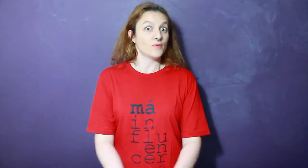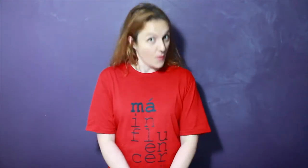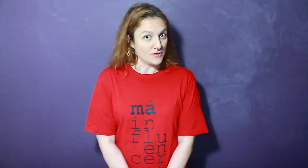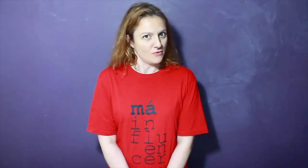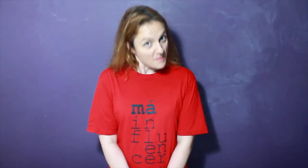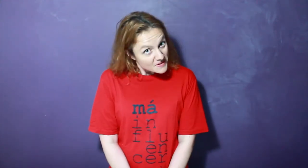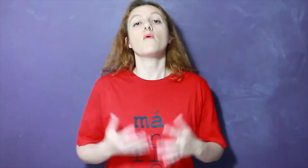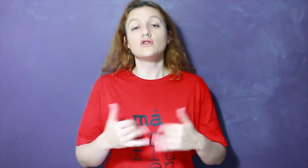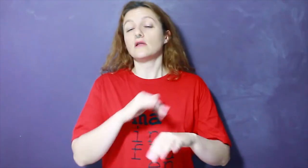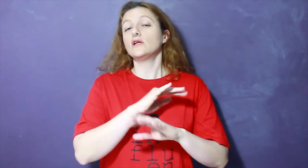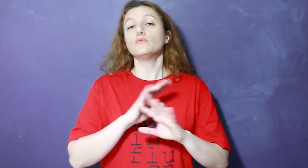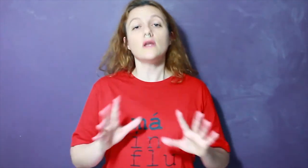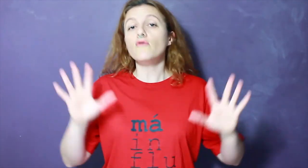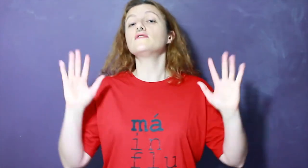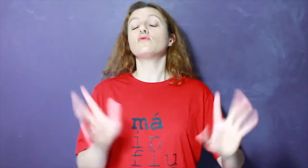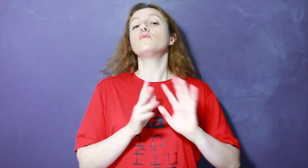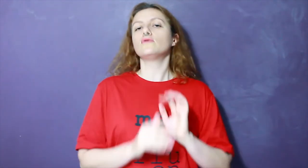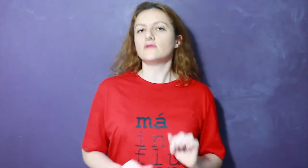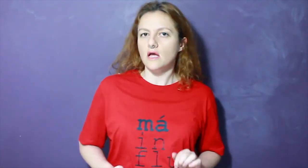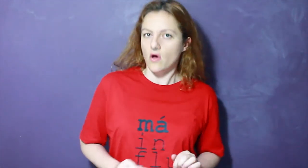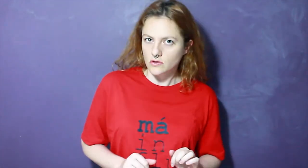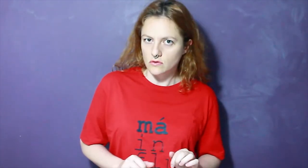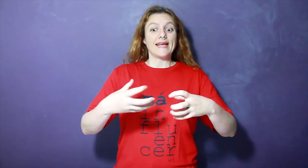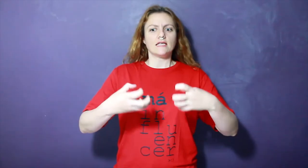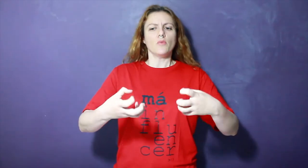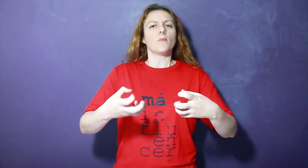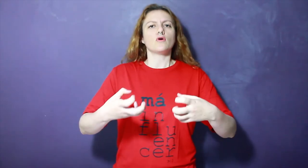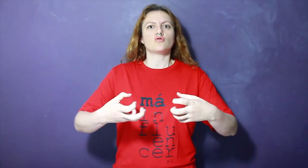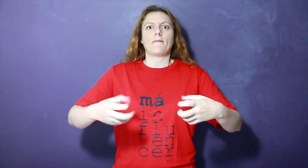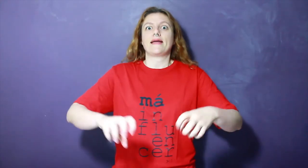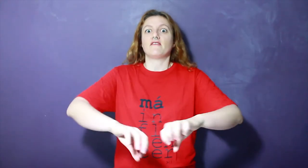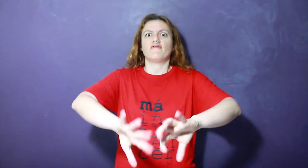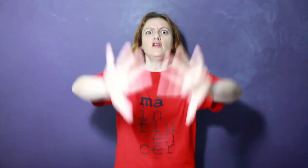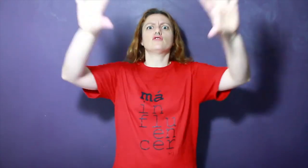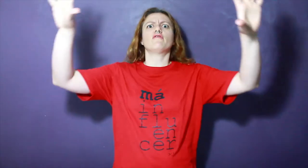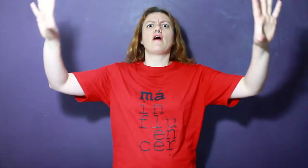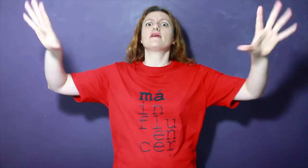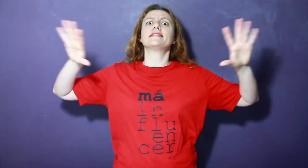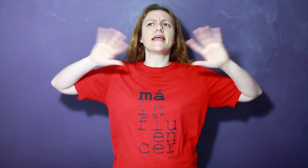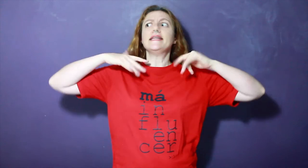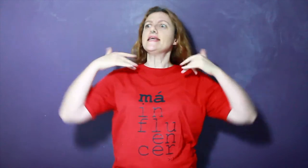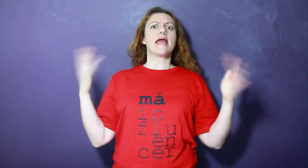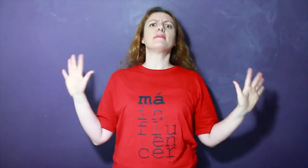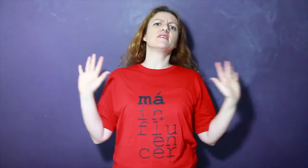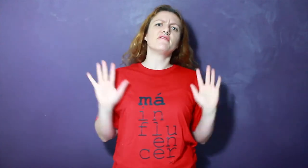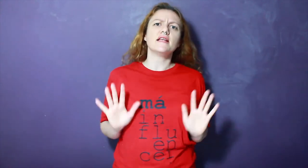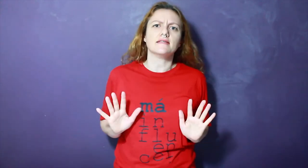um propósito, não é mesmo? Eu acho que está rolando muita confusão no mundo dos negócios. Parece que o propósito é a pedra filosofal e que sem ele ninguém mais vai ser feliz.